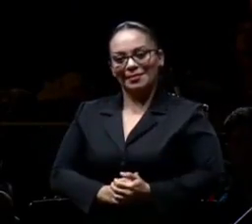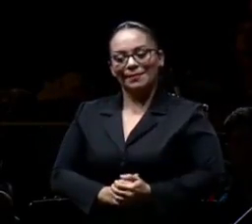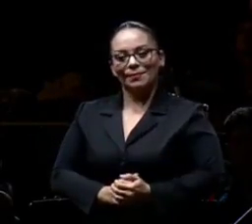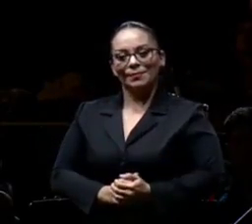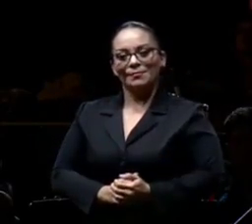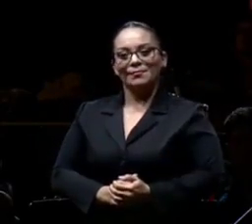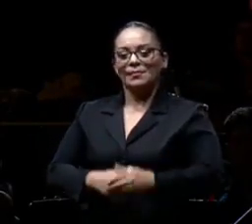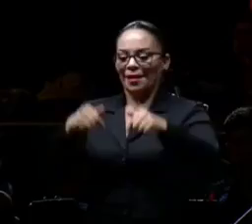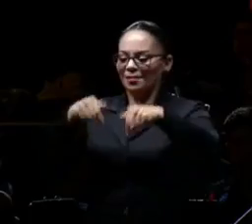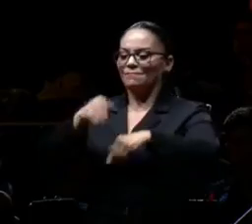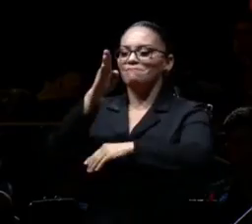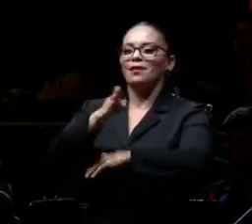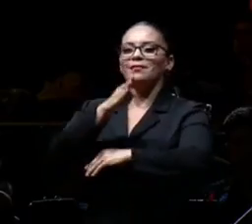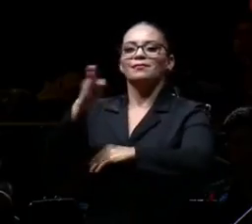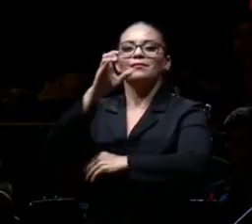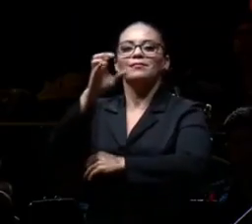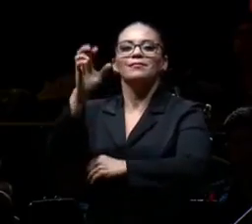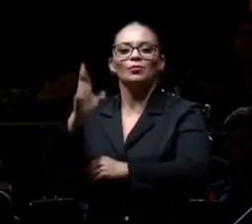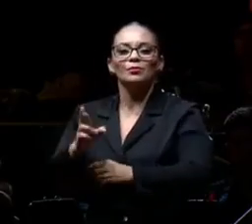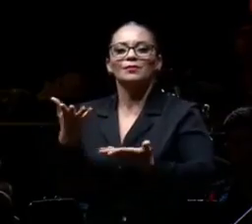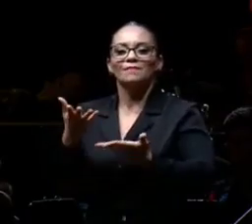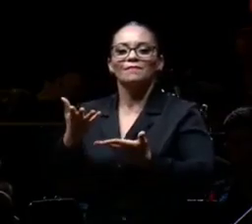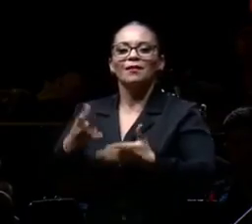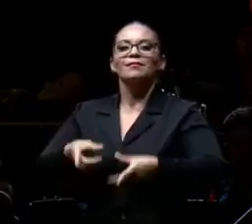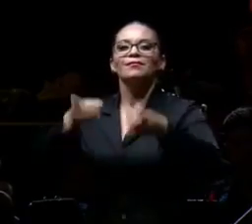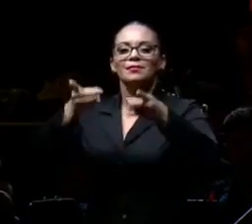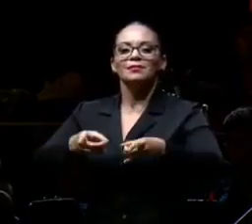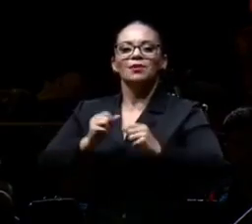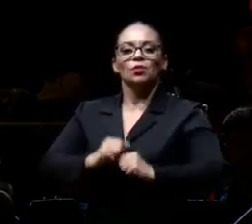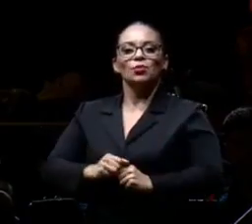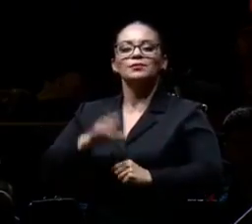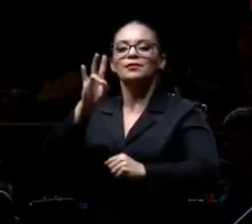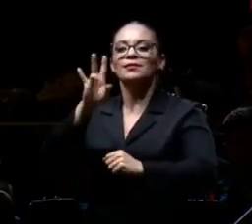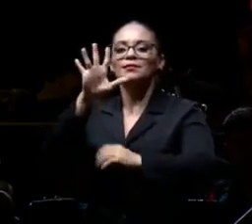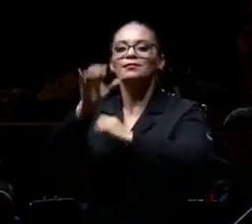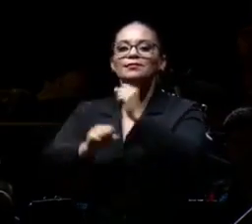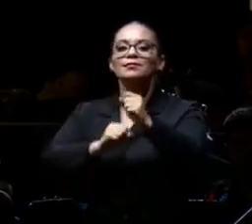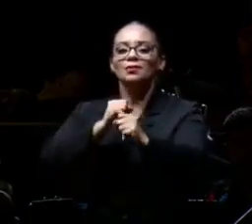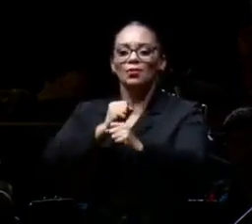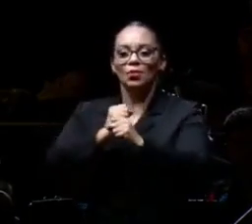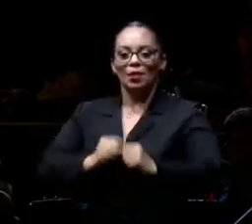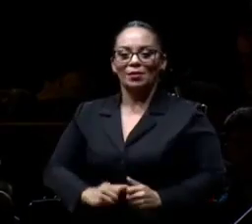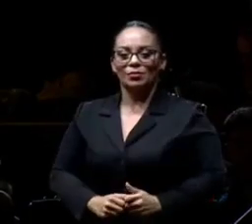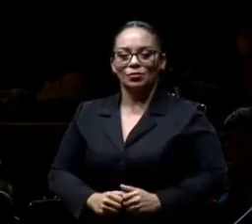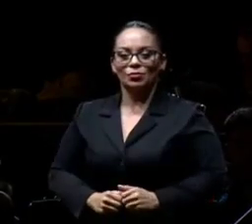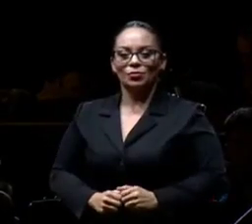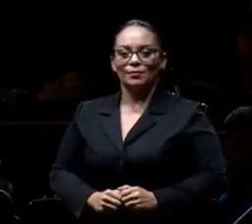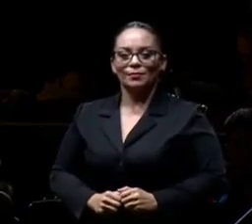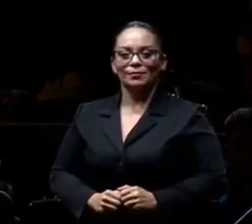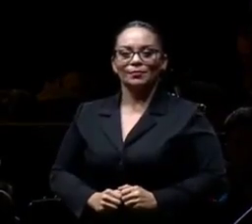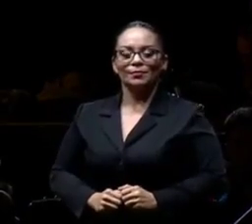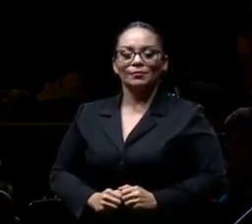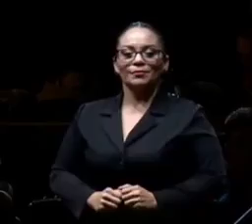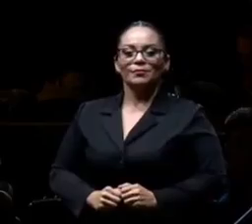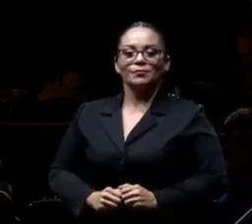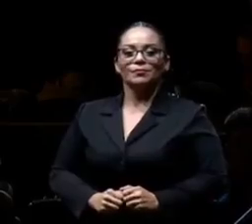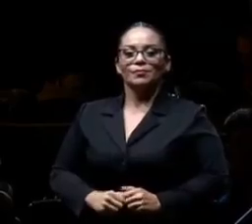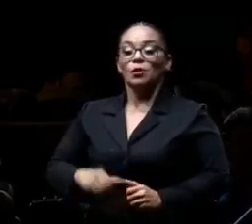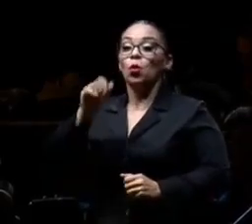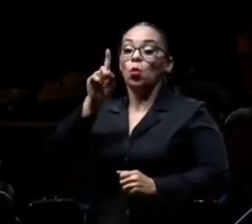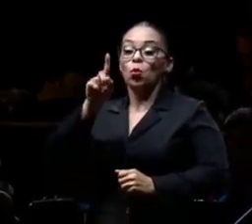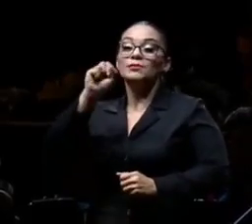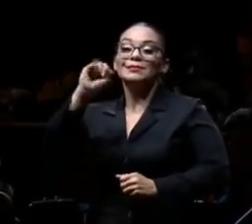este país bendito tomó hace 75 años. En un siglo,